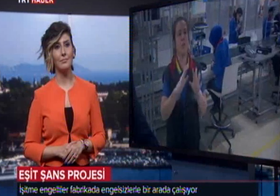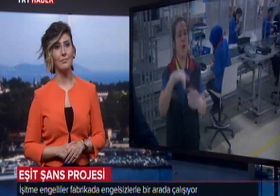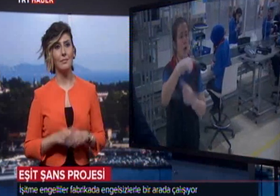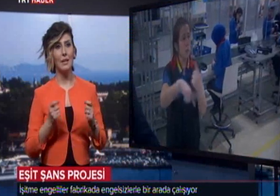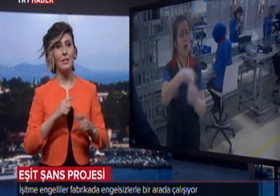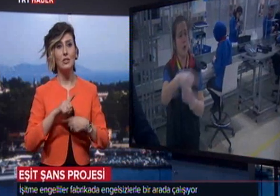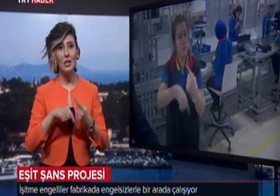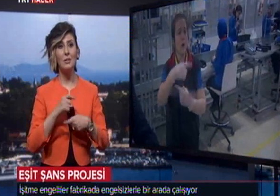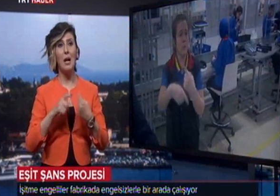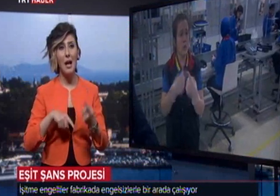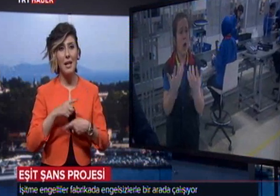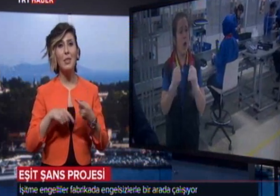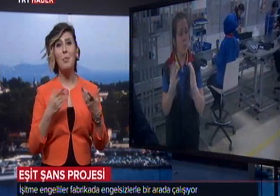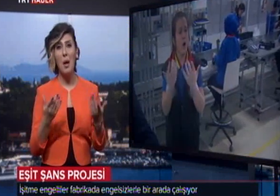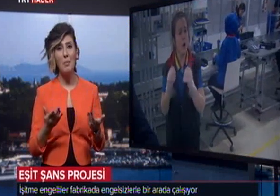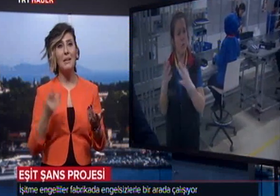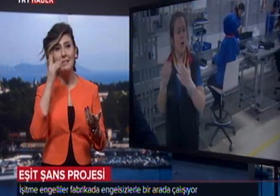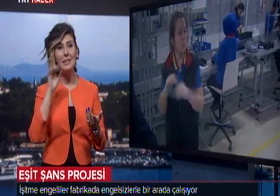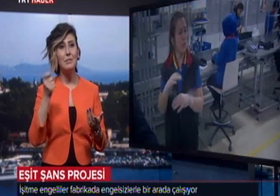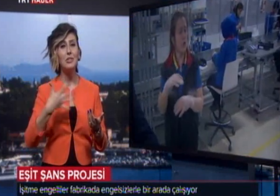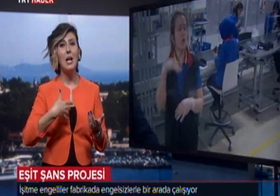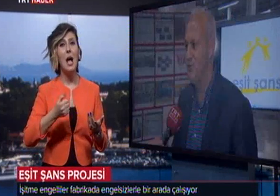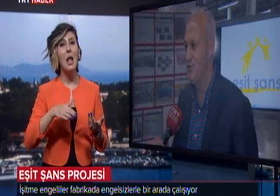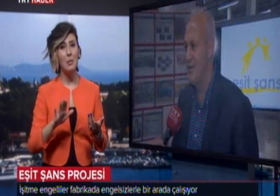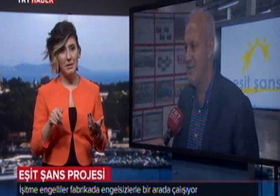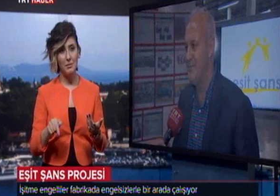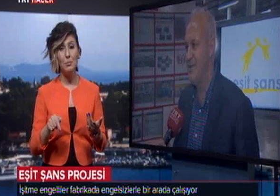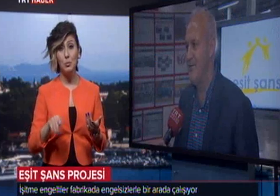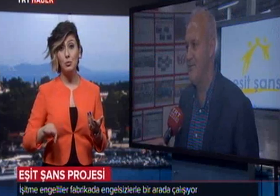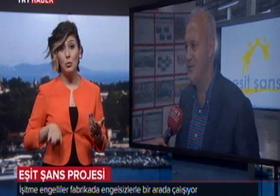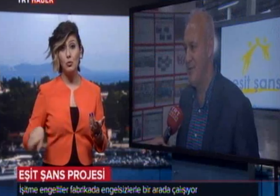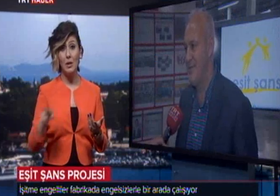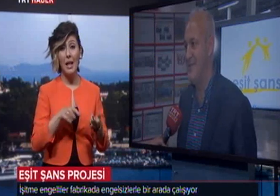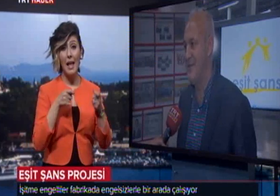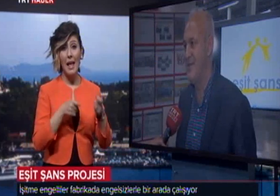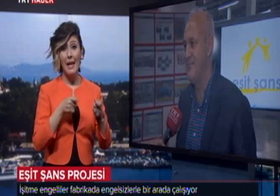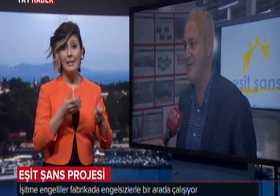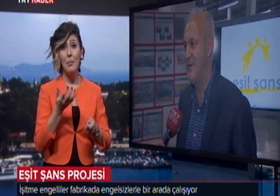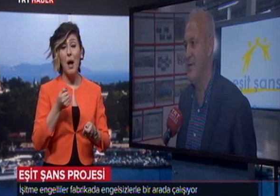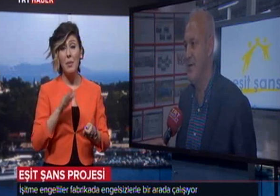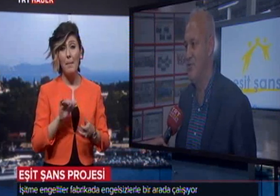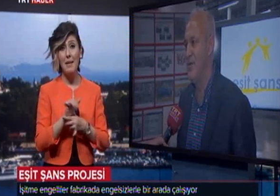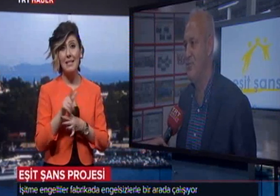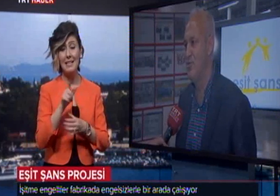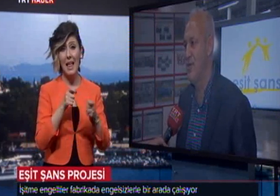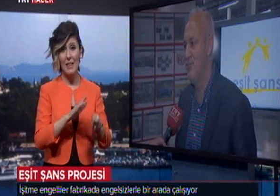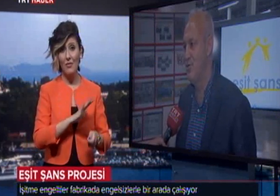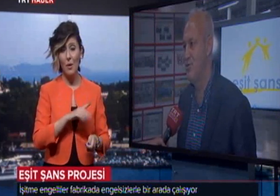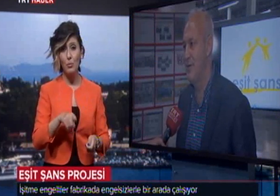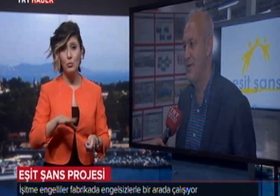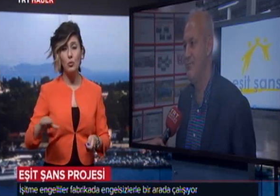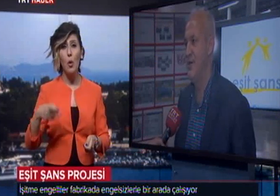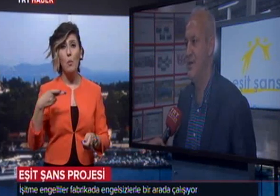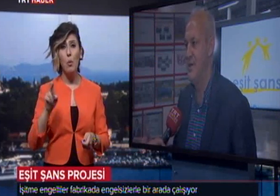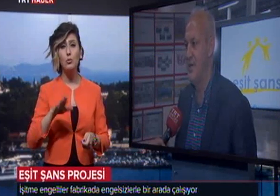İş aradım aradım ama hiç kimse almadı işi. Bu çocuklar eğitimi tanımlamış meslek lisesi eğitimleri var. Bunlar bu çocuklar